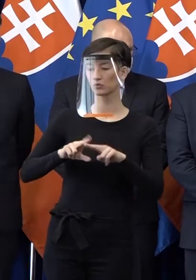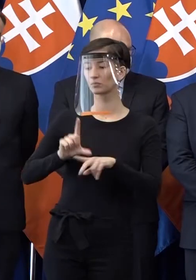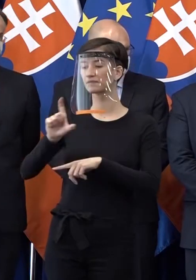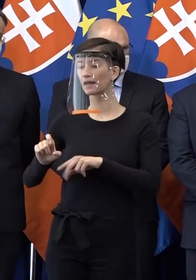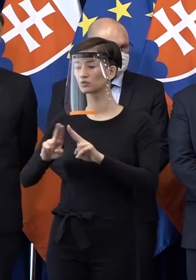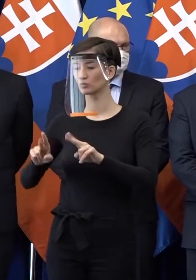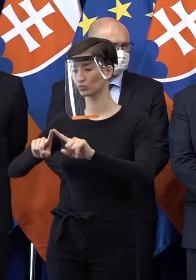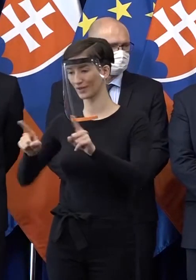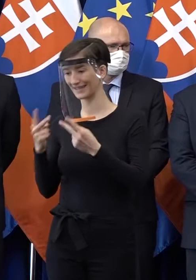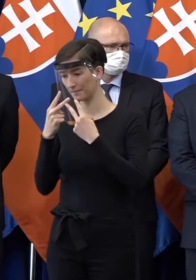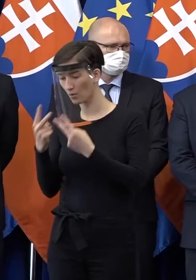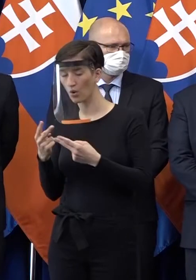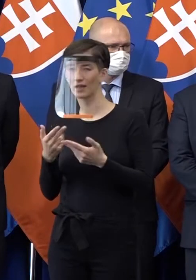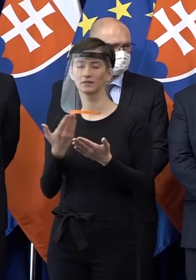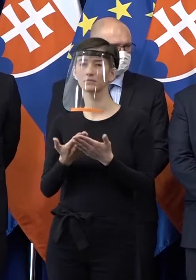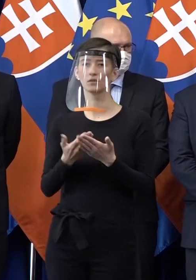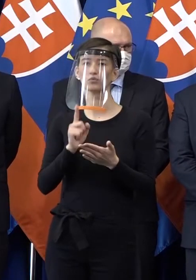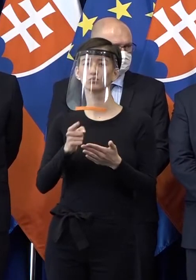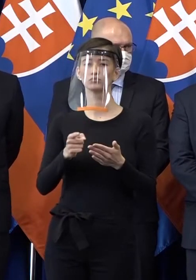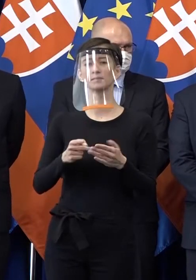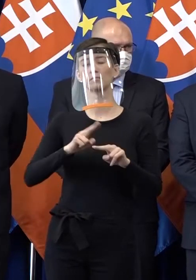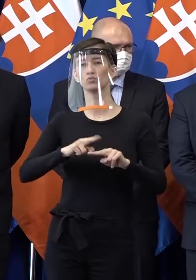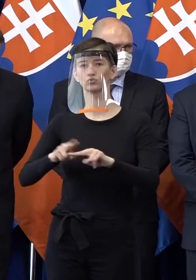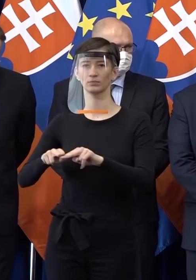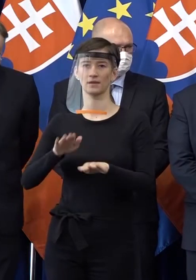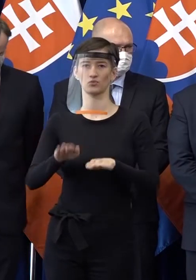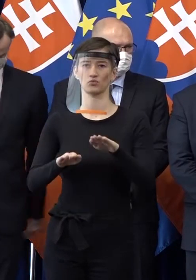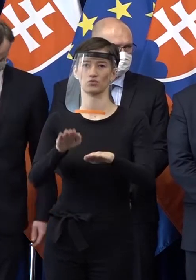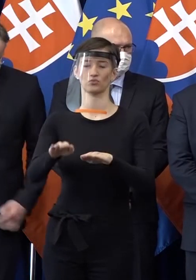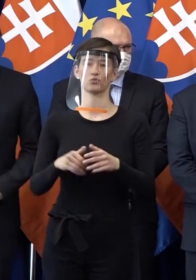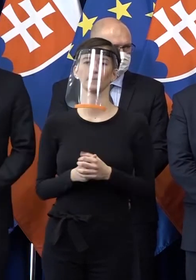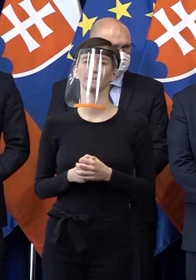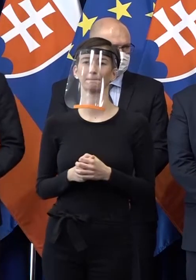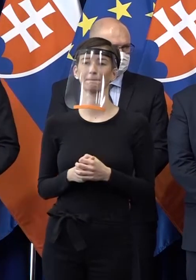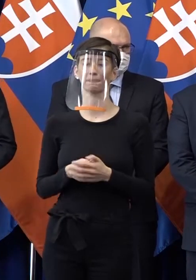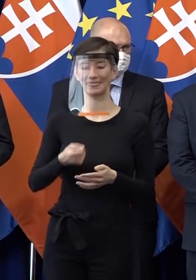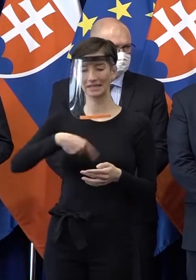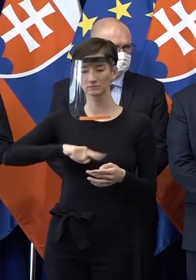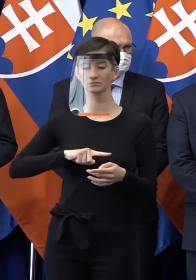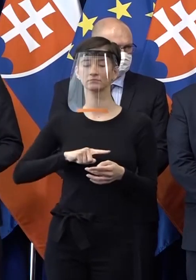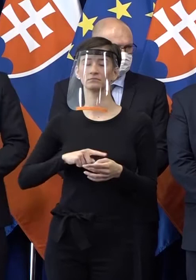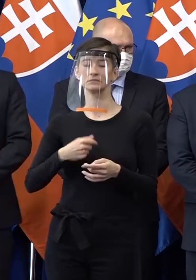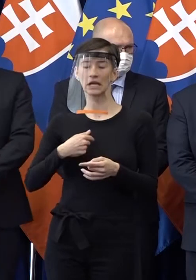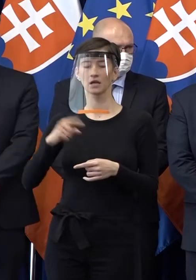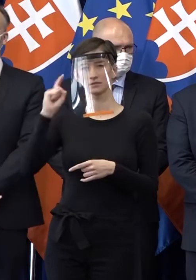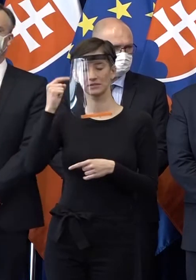či k plusu alebo minusu, to dnes nikto nedokáže ako strádoviť. Čiže toto považujeme z našej strády za kľúčové, že k tejto